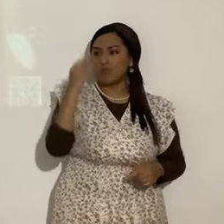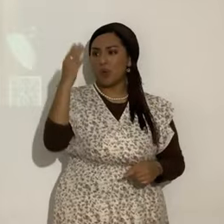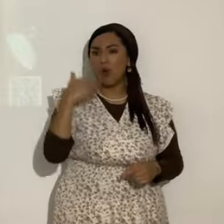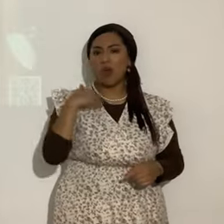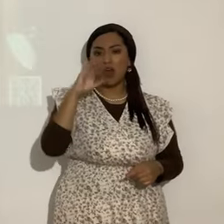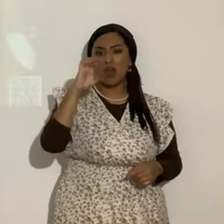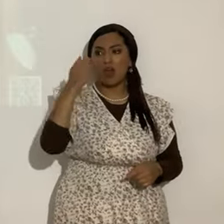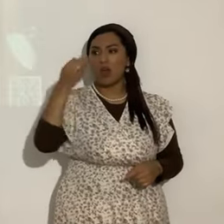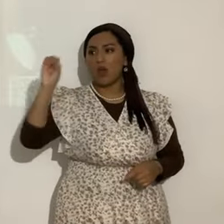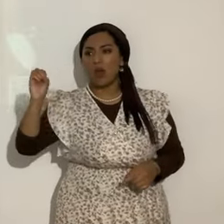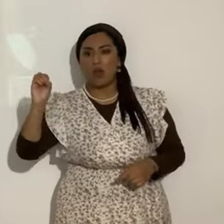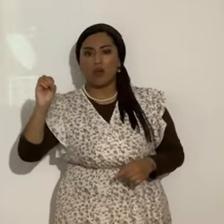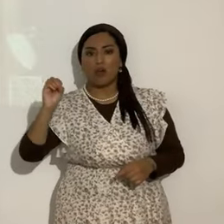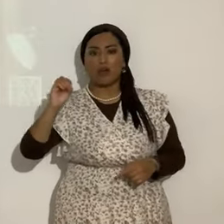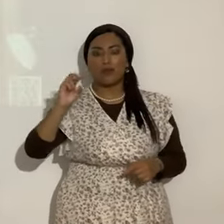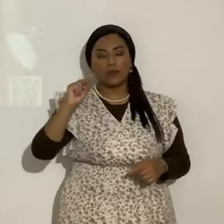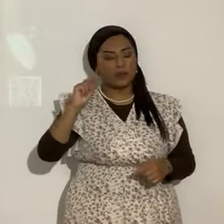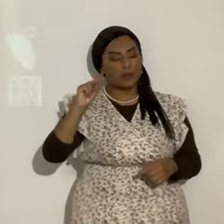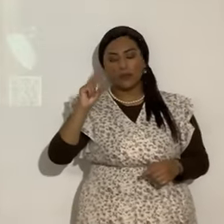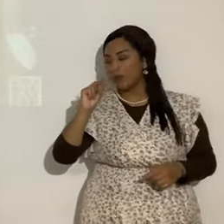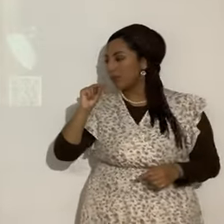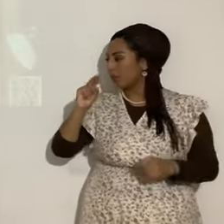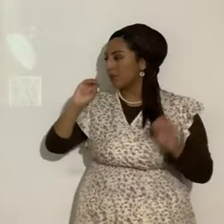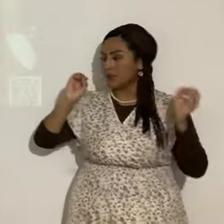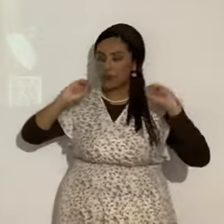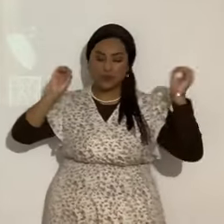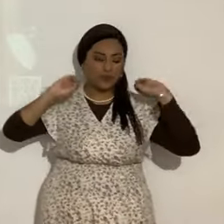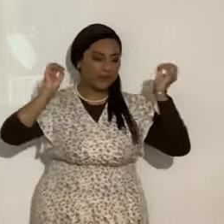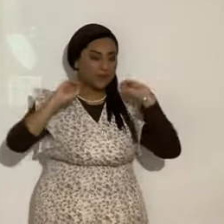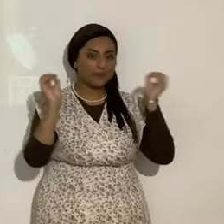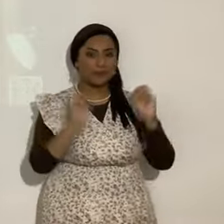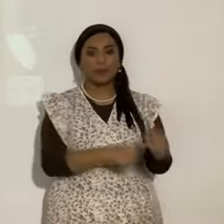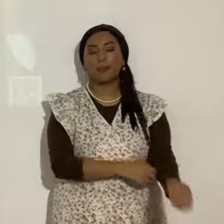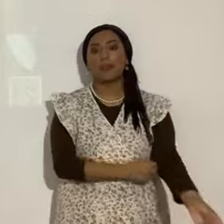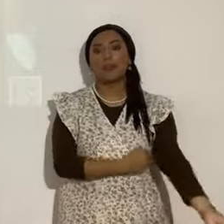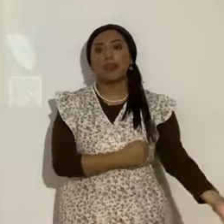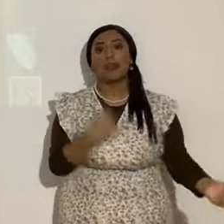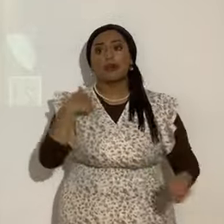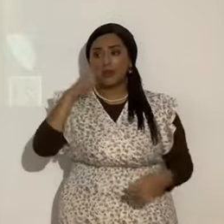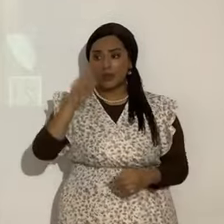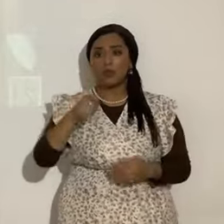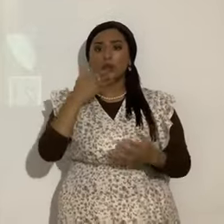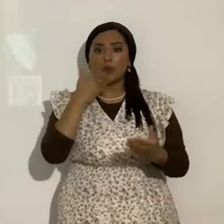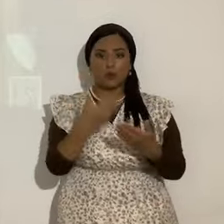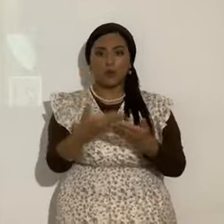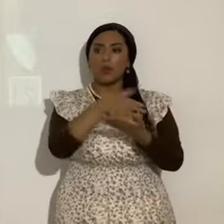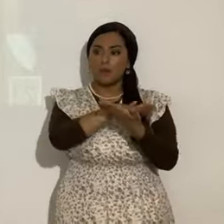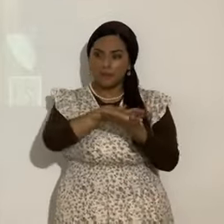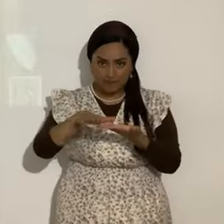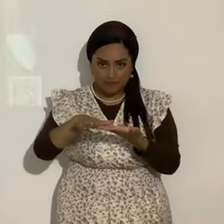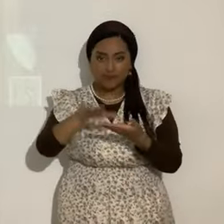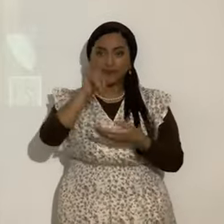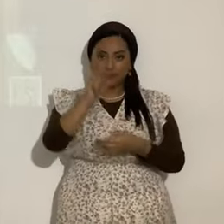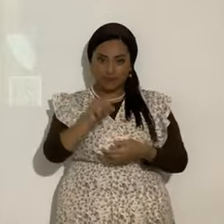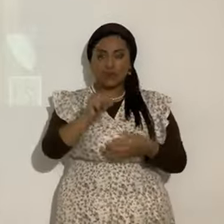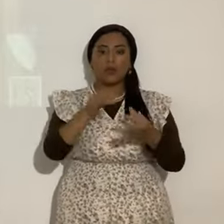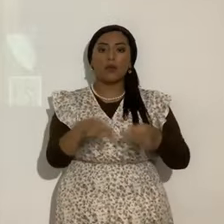orejas nada de eso nada nada de eso nada tenemos que estar presentables si tenemos que agradar